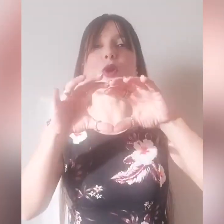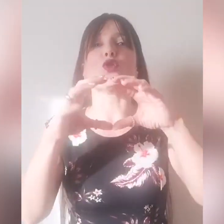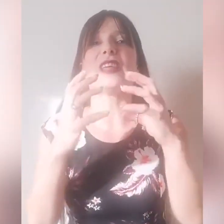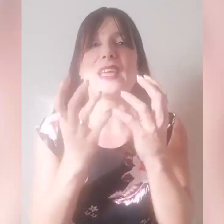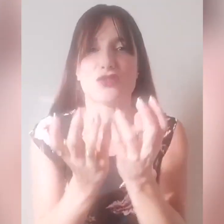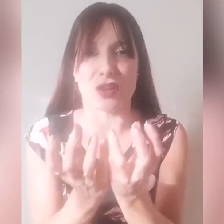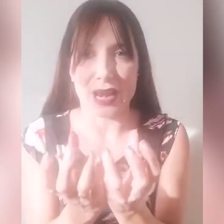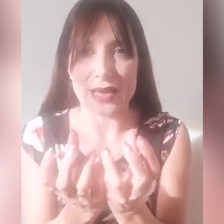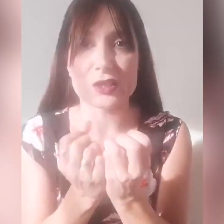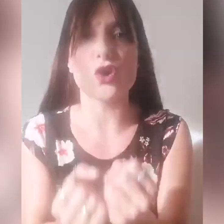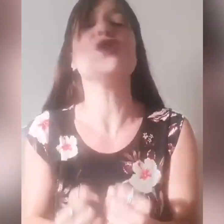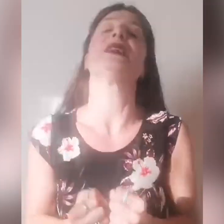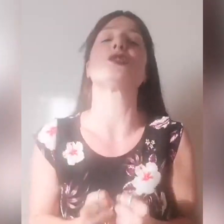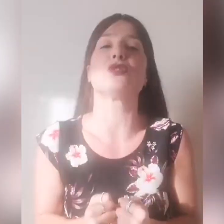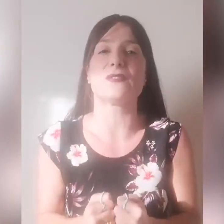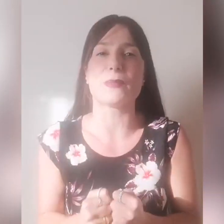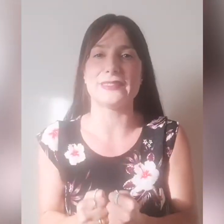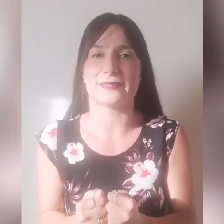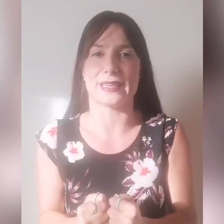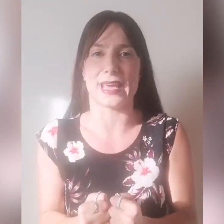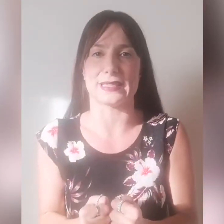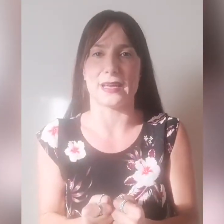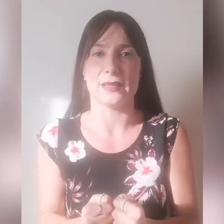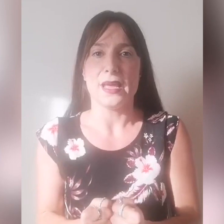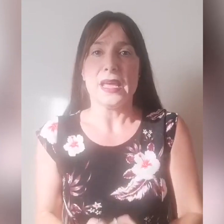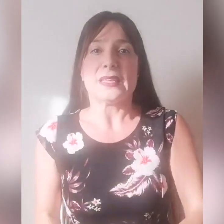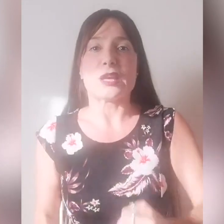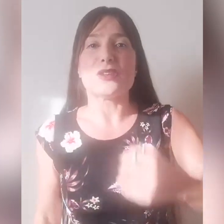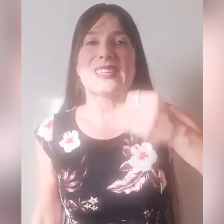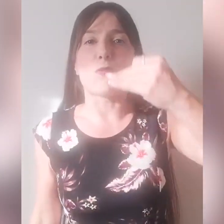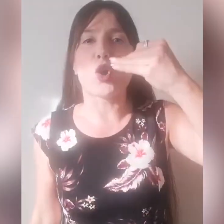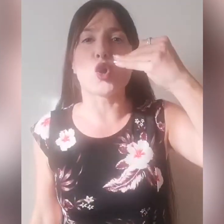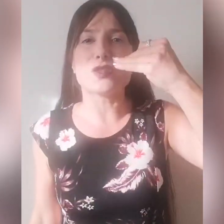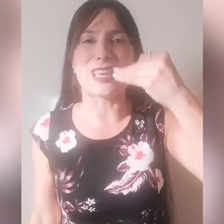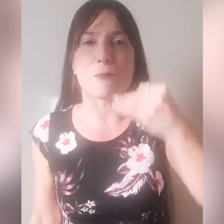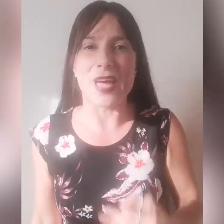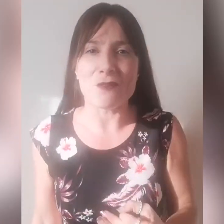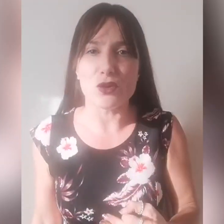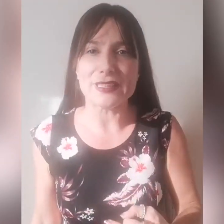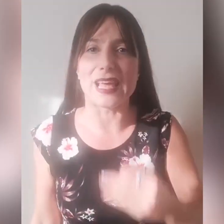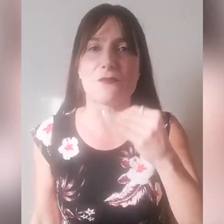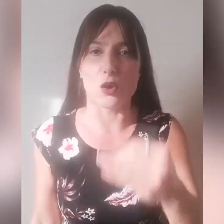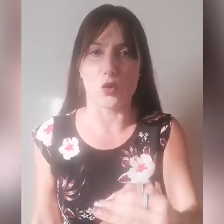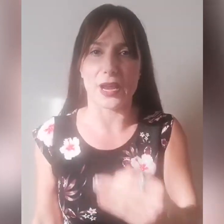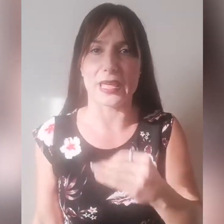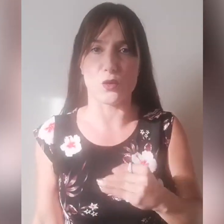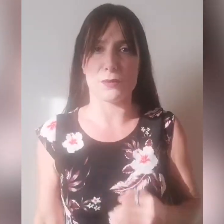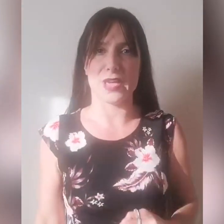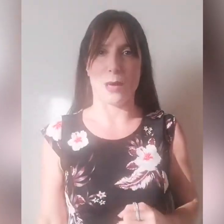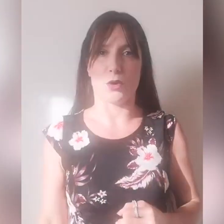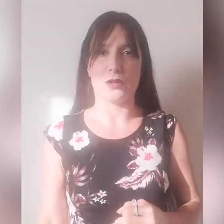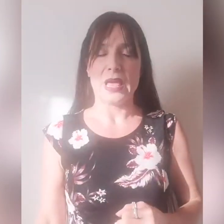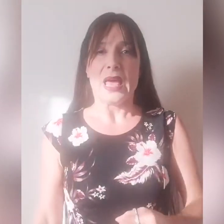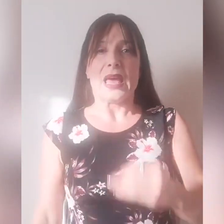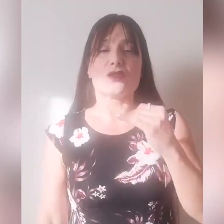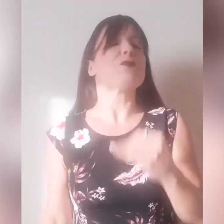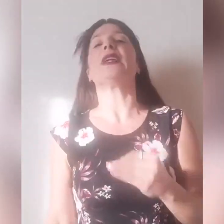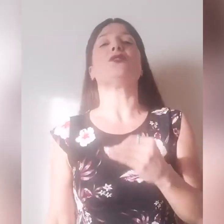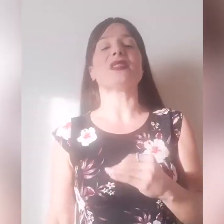proteggerla, solo ed esclusivamente Chiesa, se noi siamo consapevoli del valore che noi abbiamo! E lo Spirito